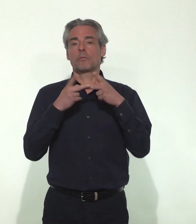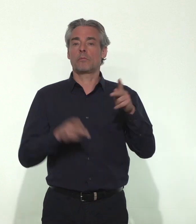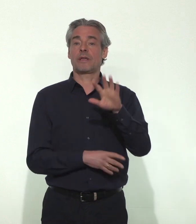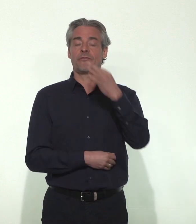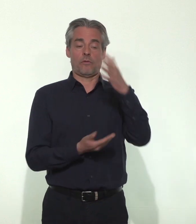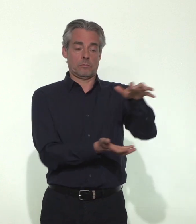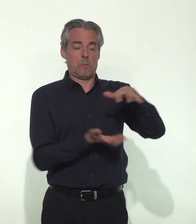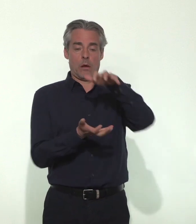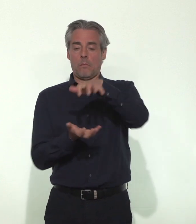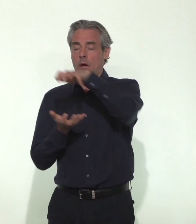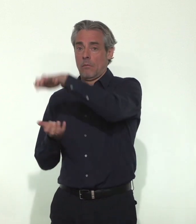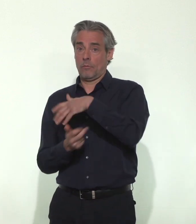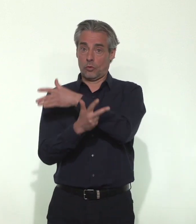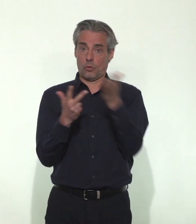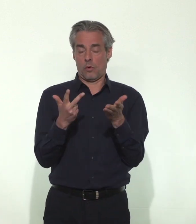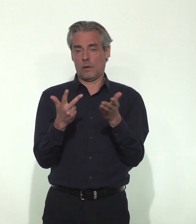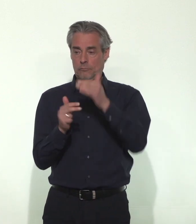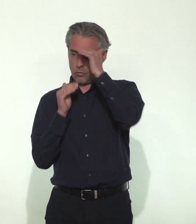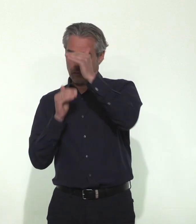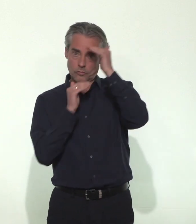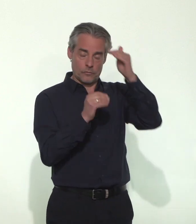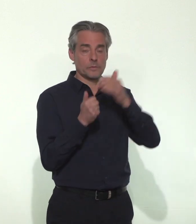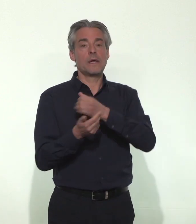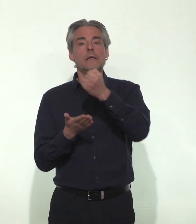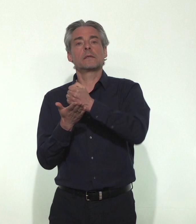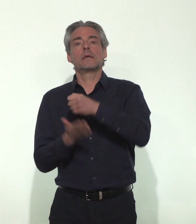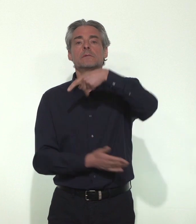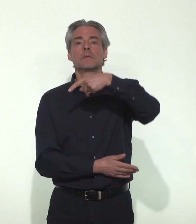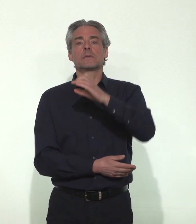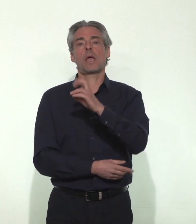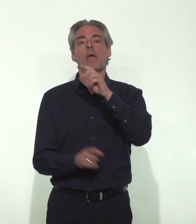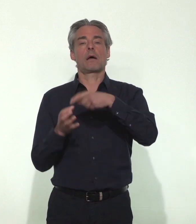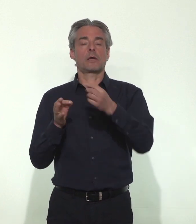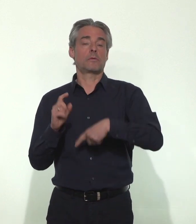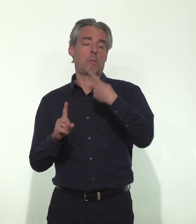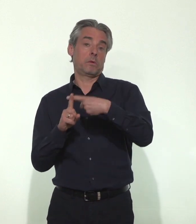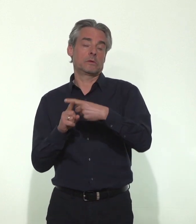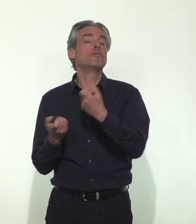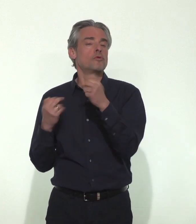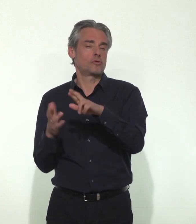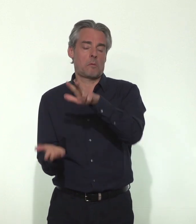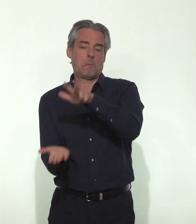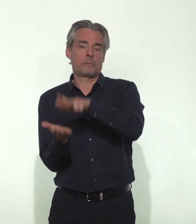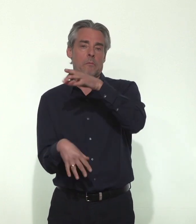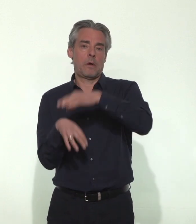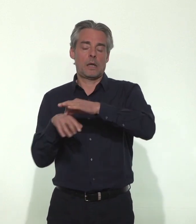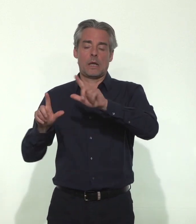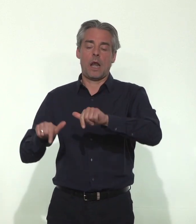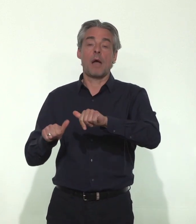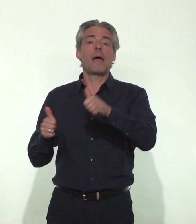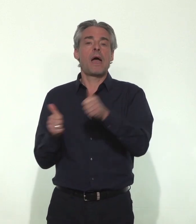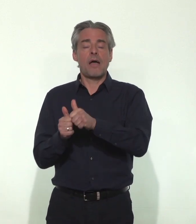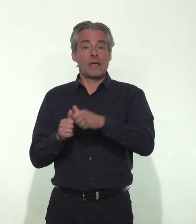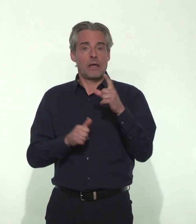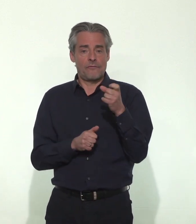...d'informations fiables, les tests PCR positifs qui permettent la confirmation de la maladie par la